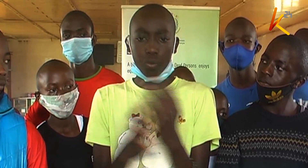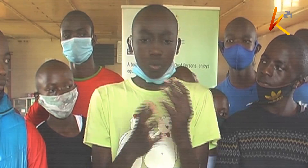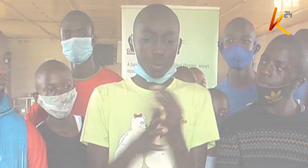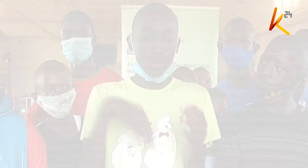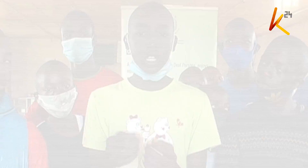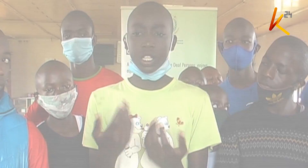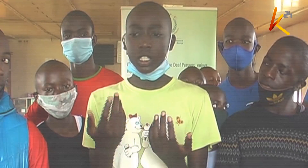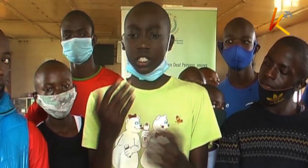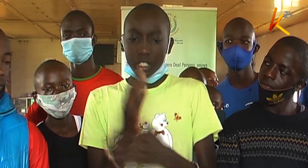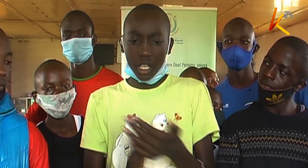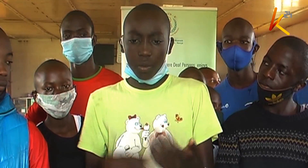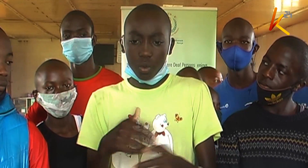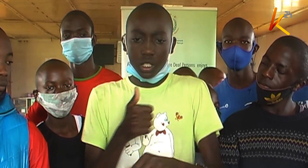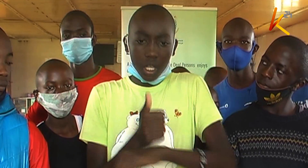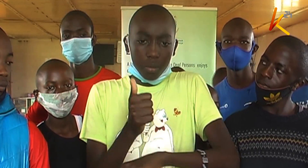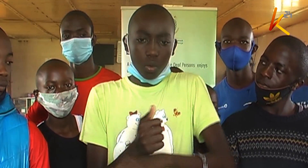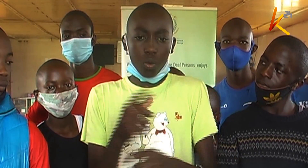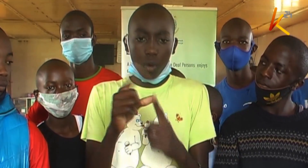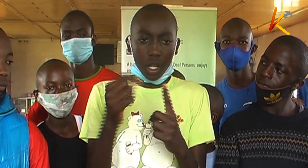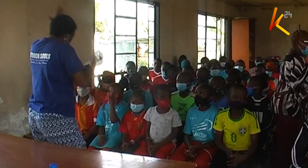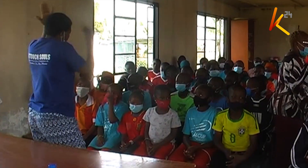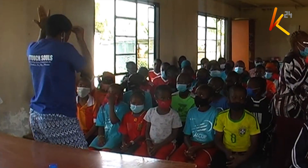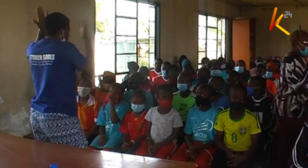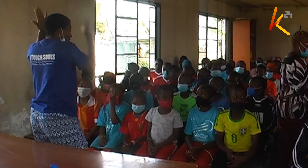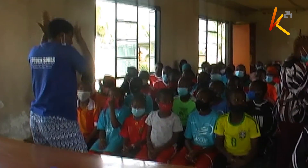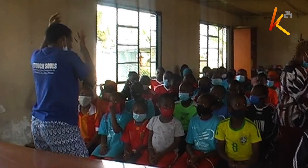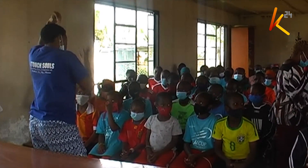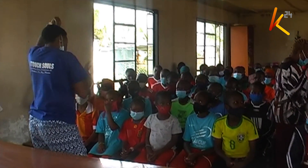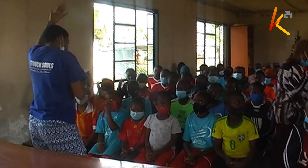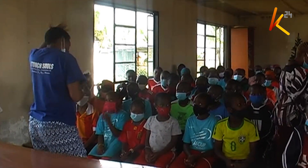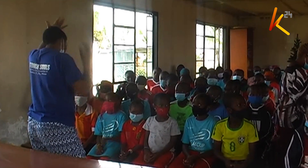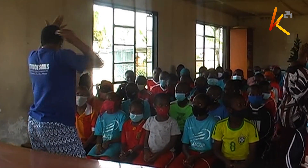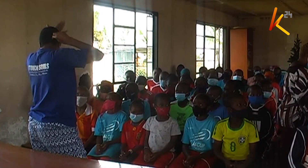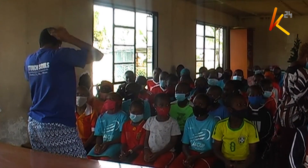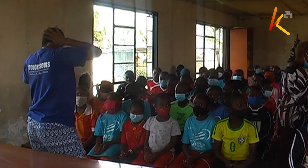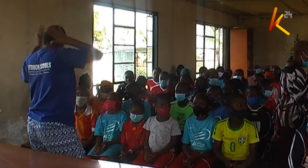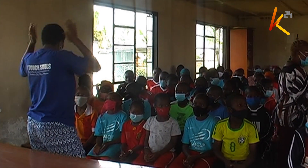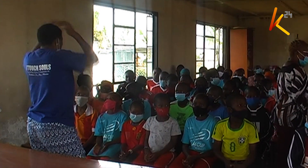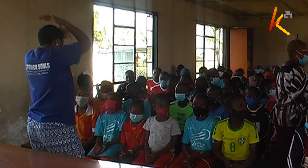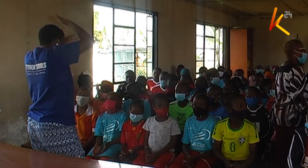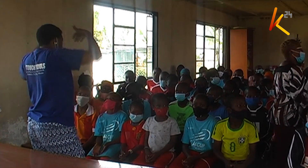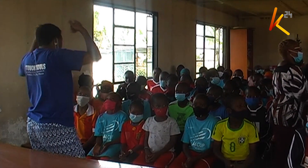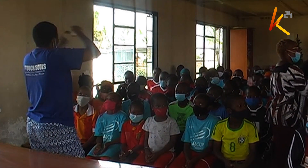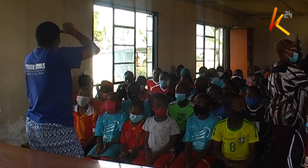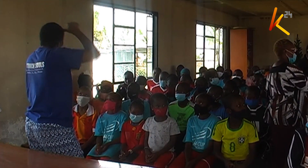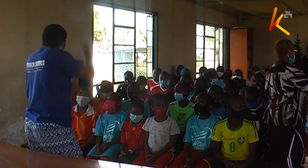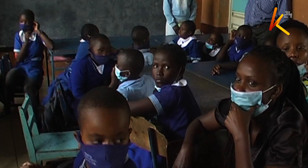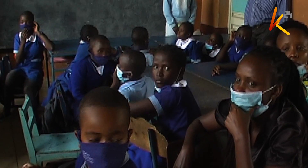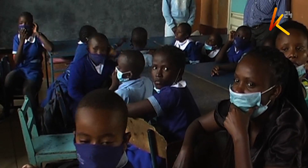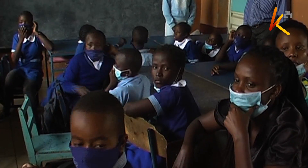there, have a problem with the hearing. Walimu katika shule za waishu na ulemavuhu katika shule tofa utinchini, aitha